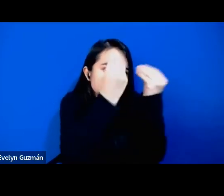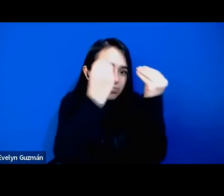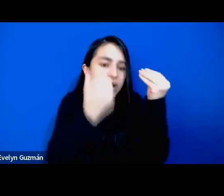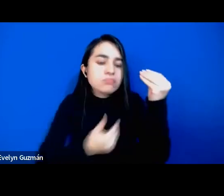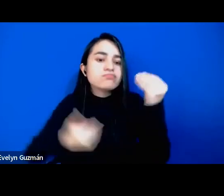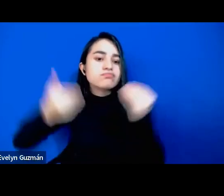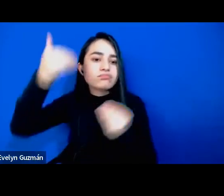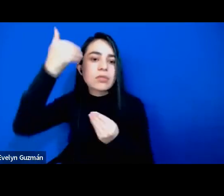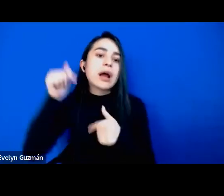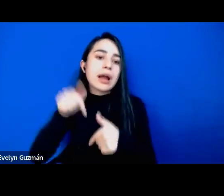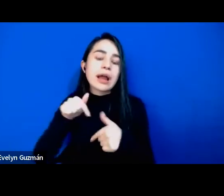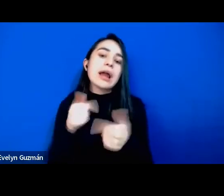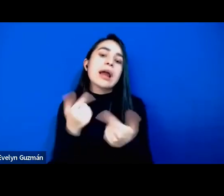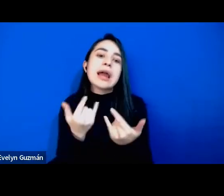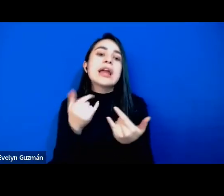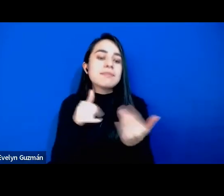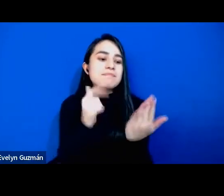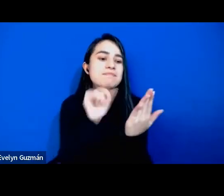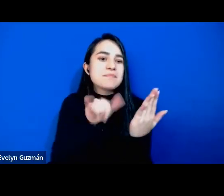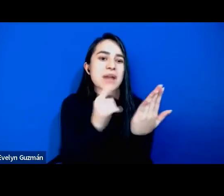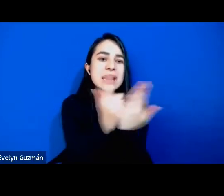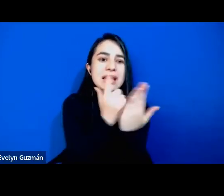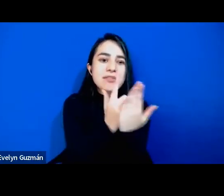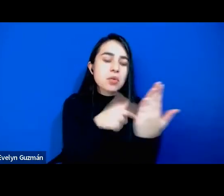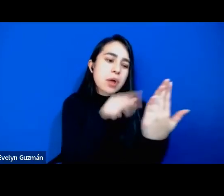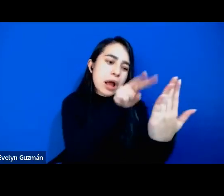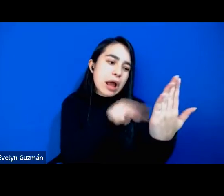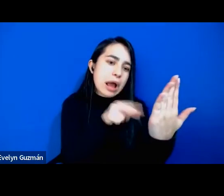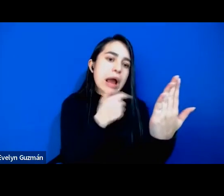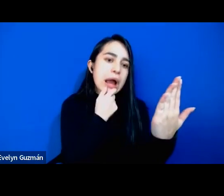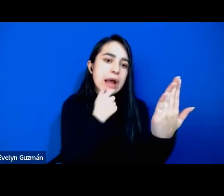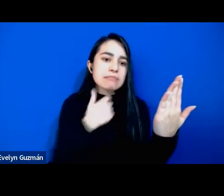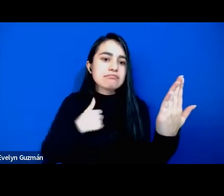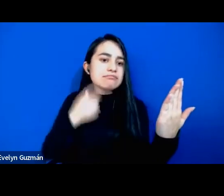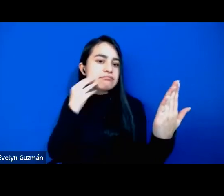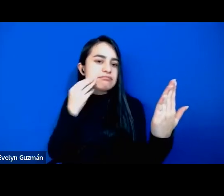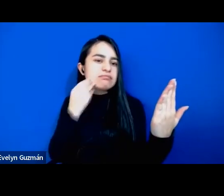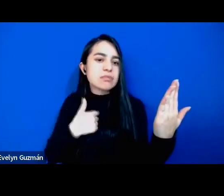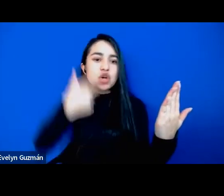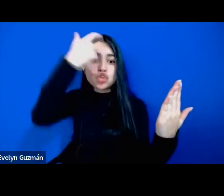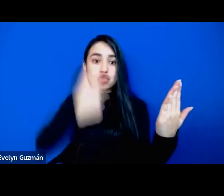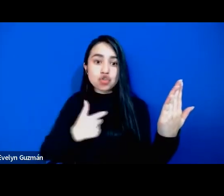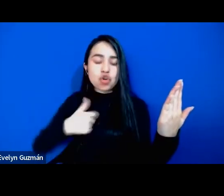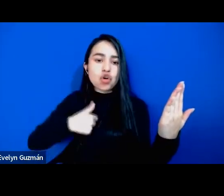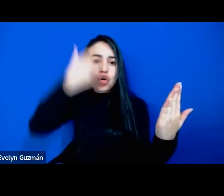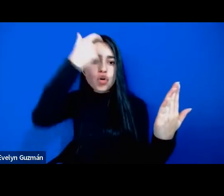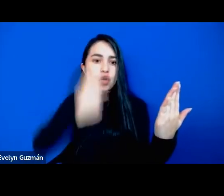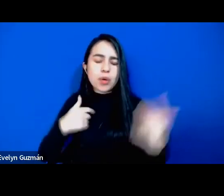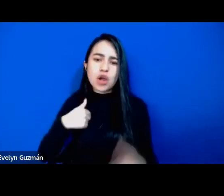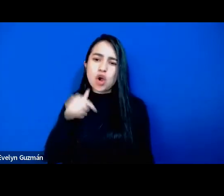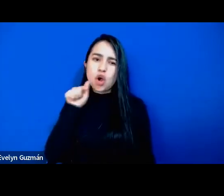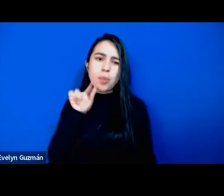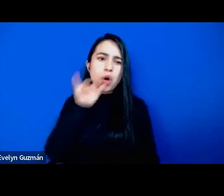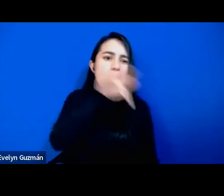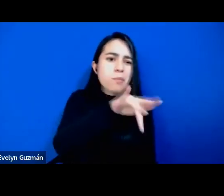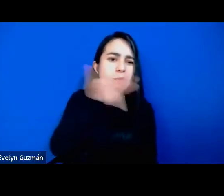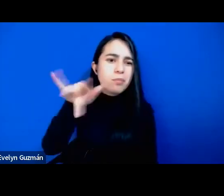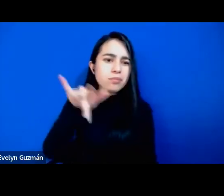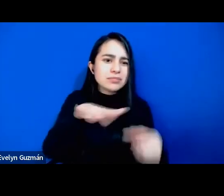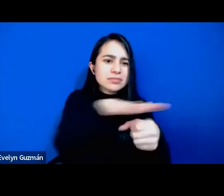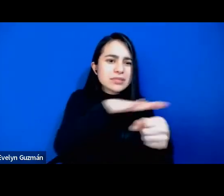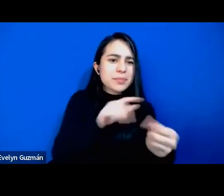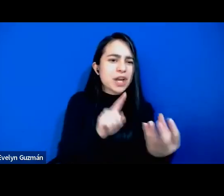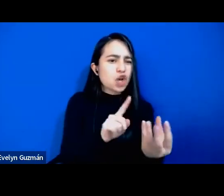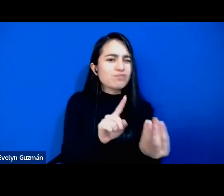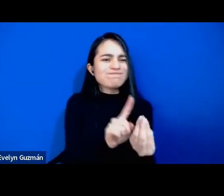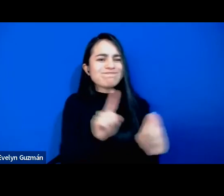experiencia como en el libro como alguien fuera de lugar en diferentes espacios. ¿Quién es